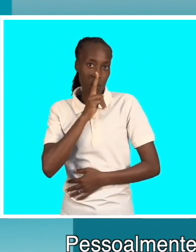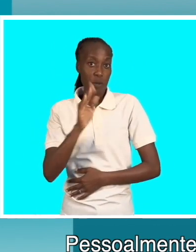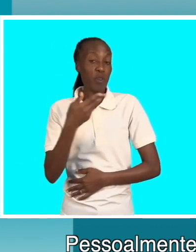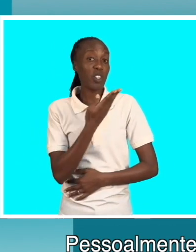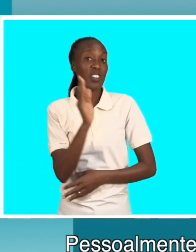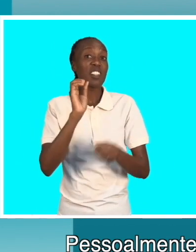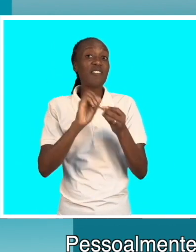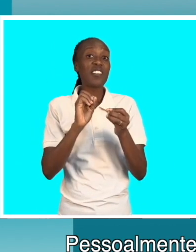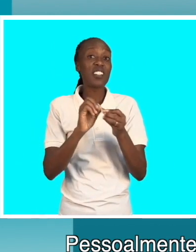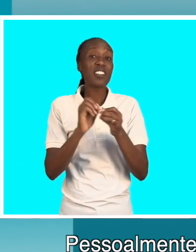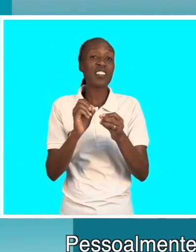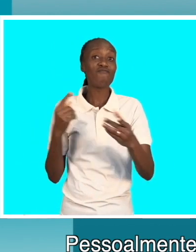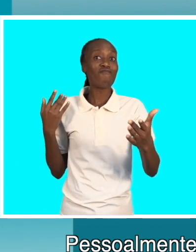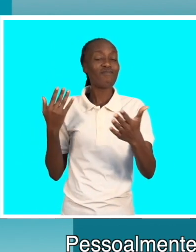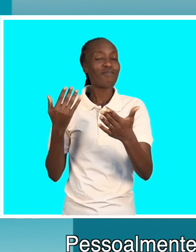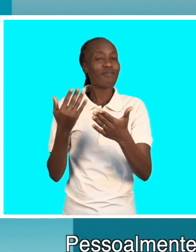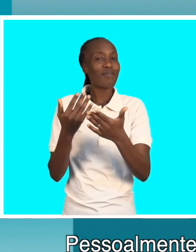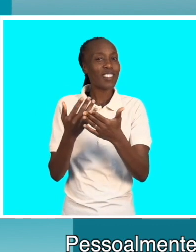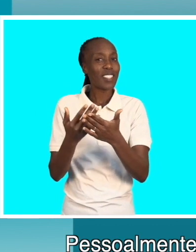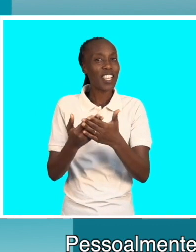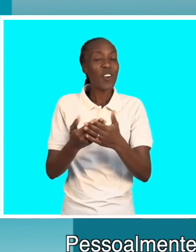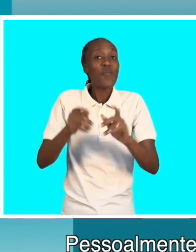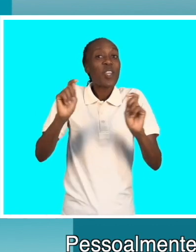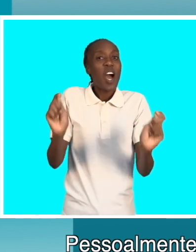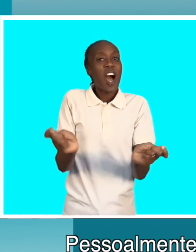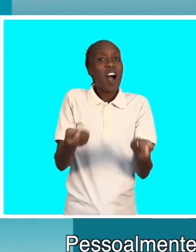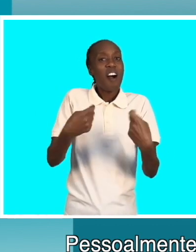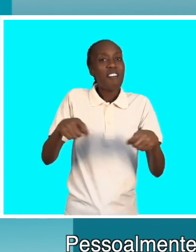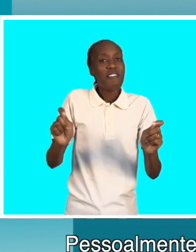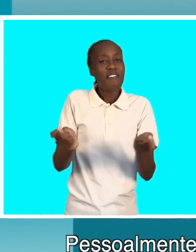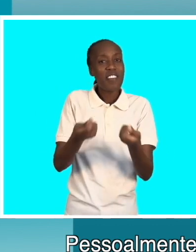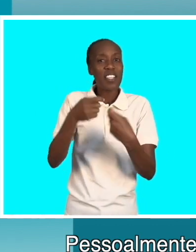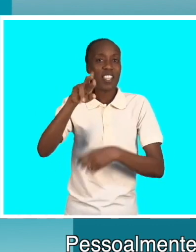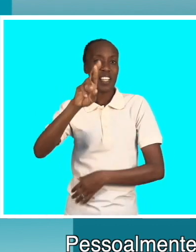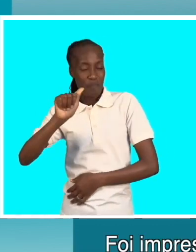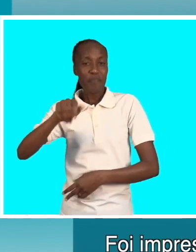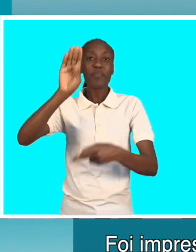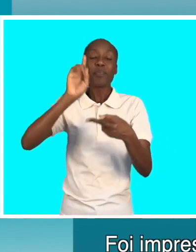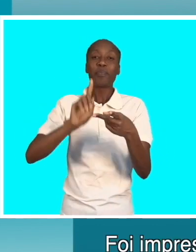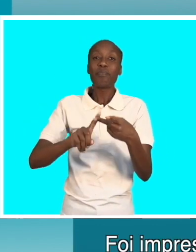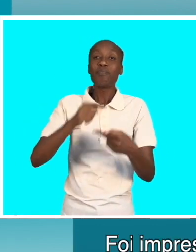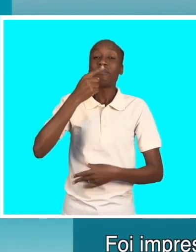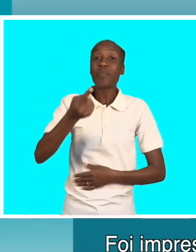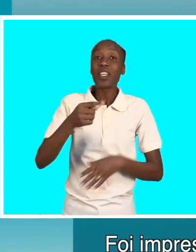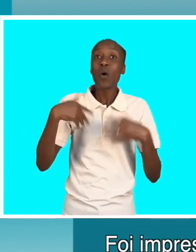fizeram durante nosso aniversário da nossa rainha e foi